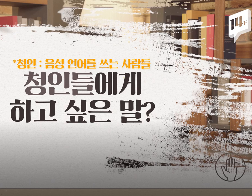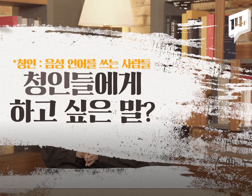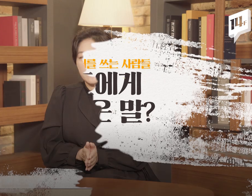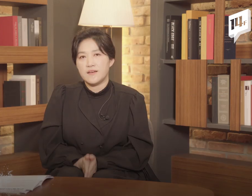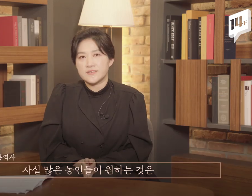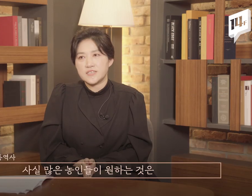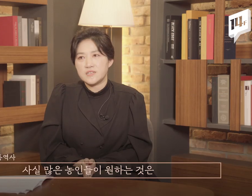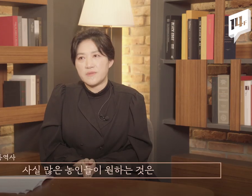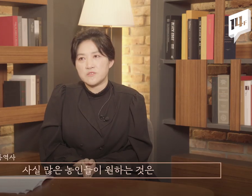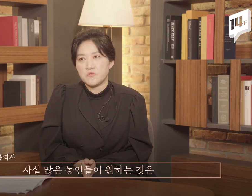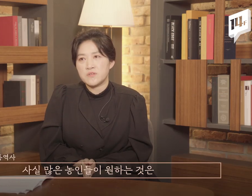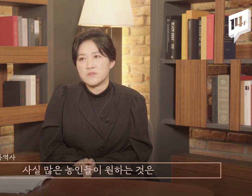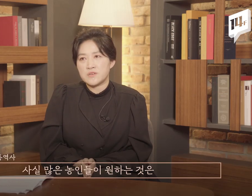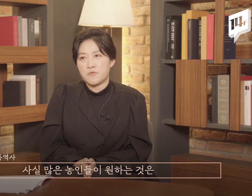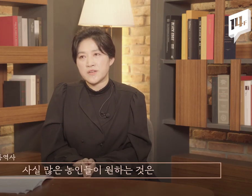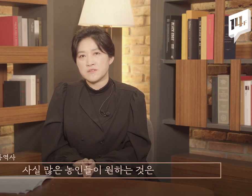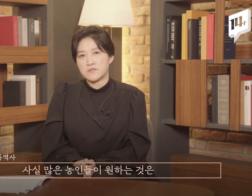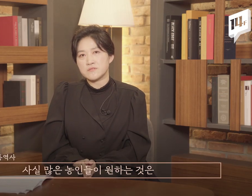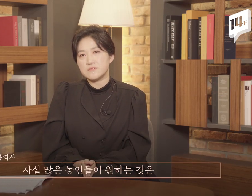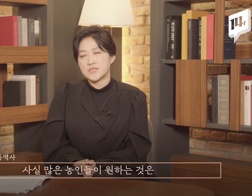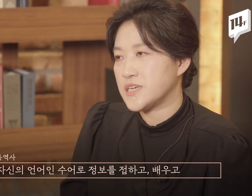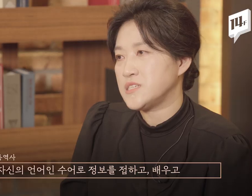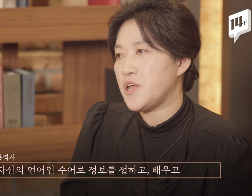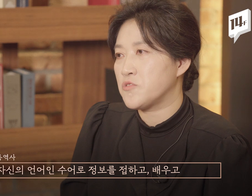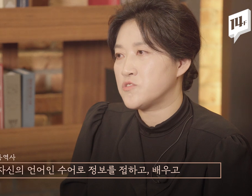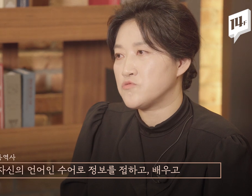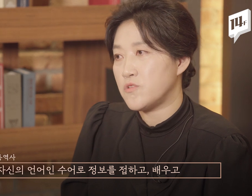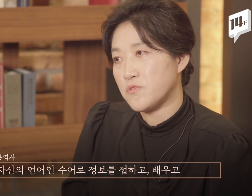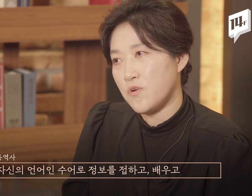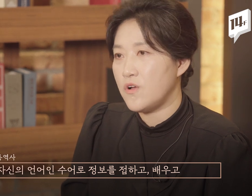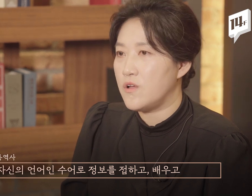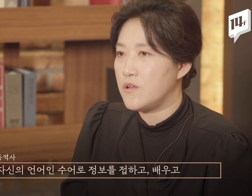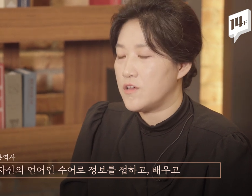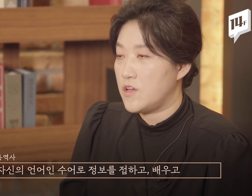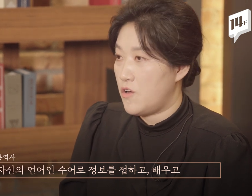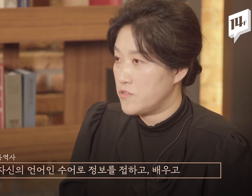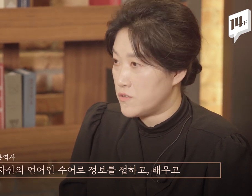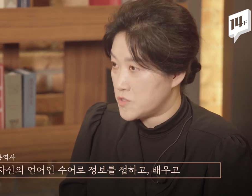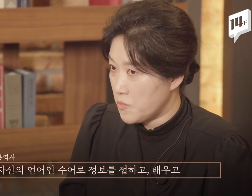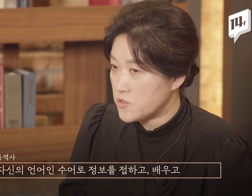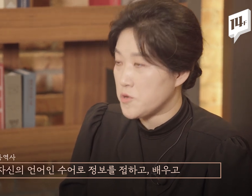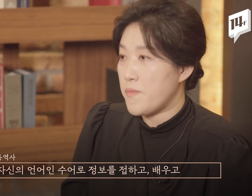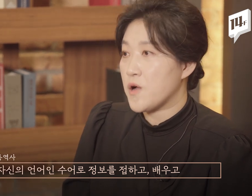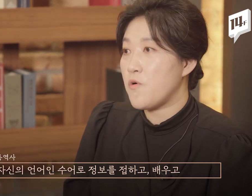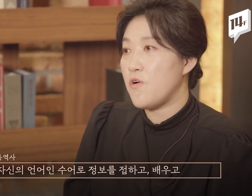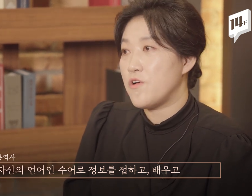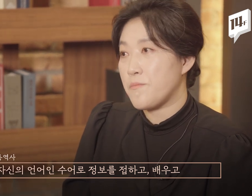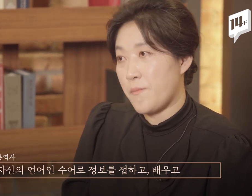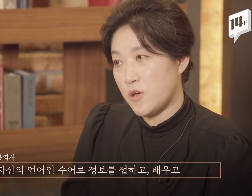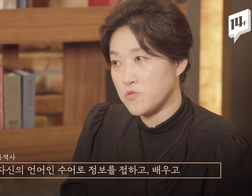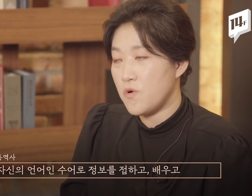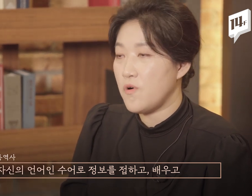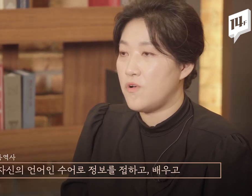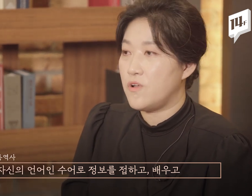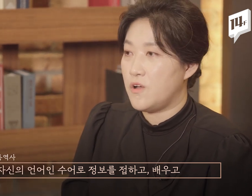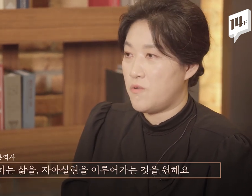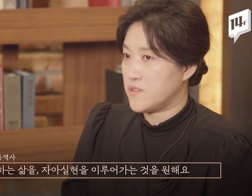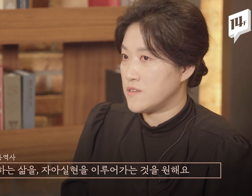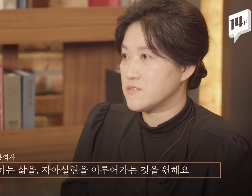사실 많은 농인들이 원하는 것은 자신의 언어의 수어로 정보를 접하고 배우고 원하는